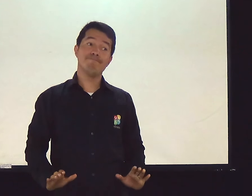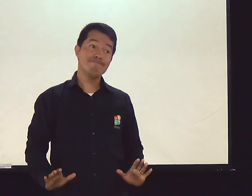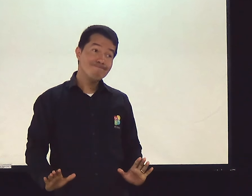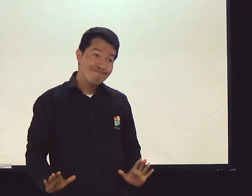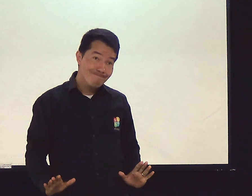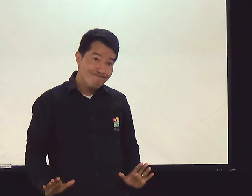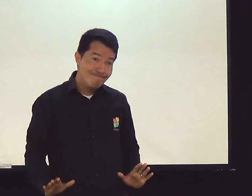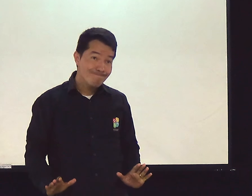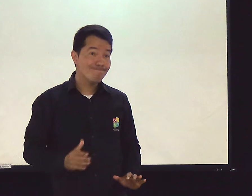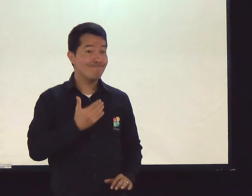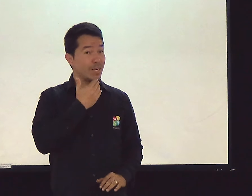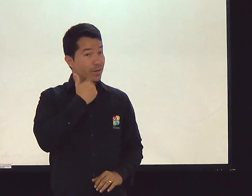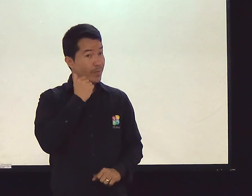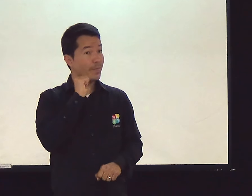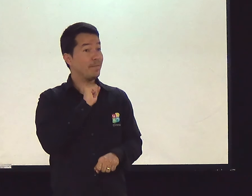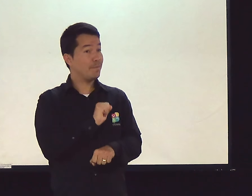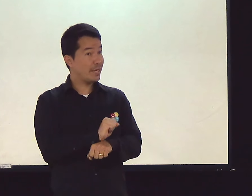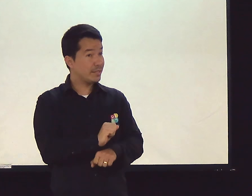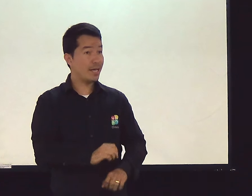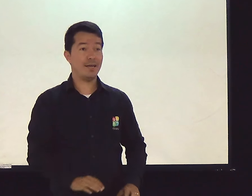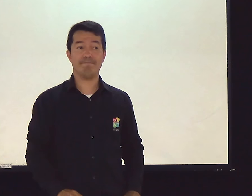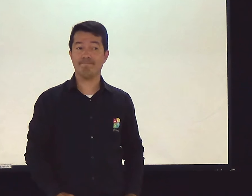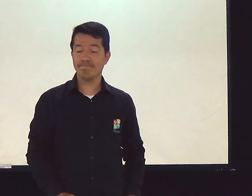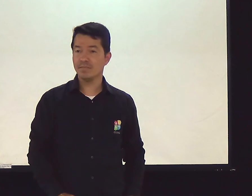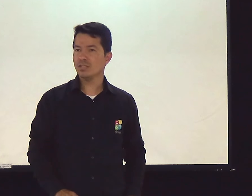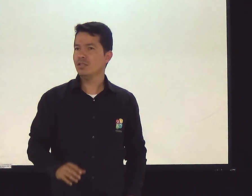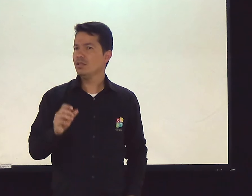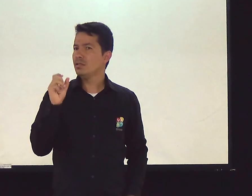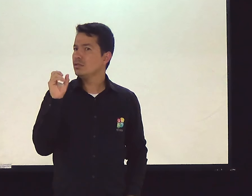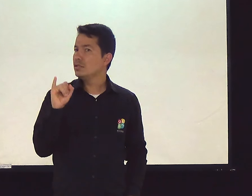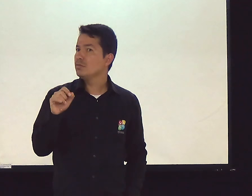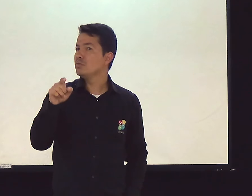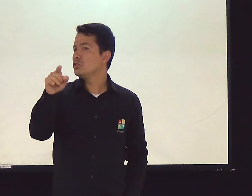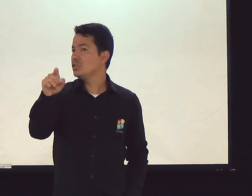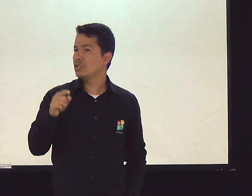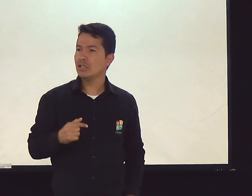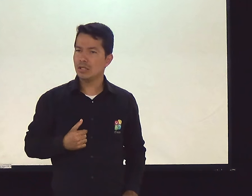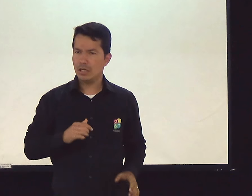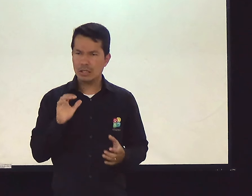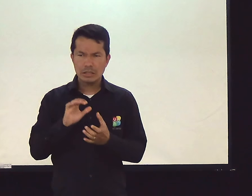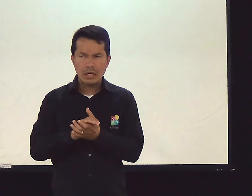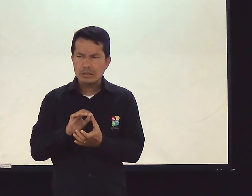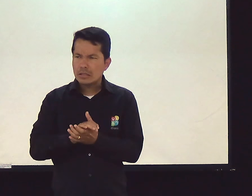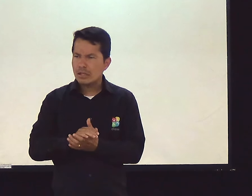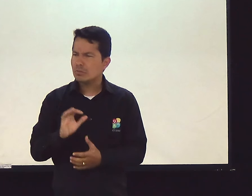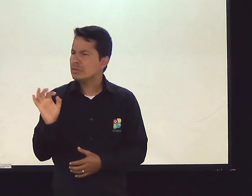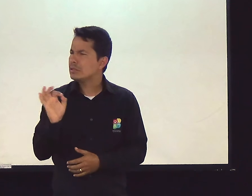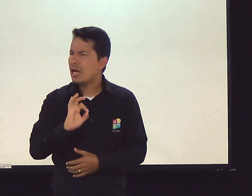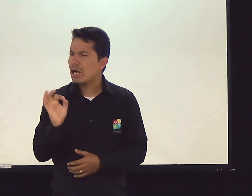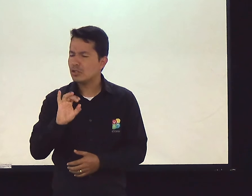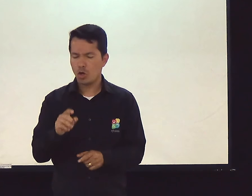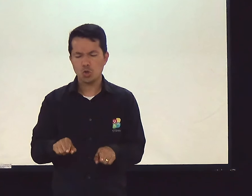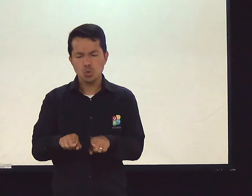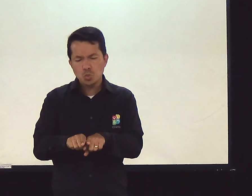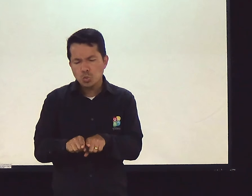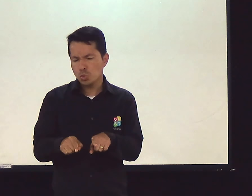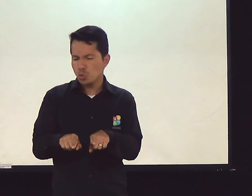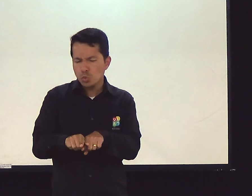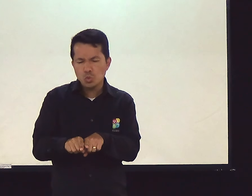então, melhor parar. Se você não é casado ou